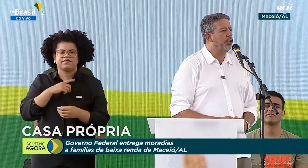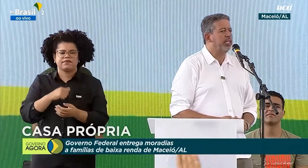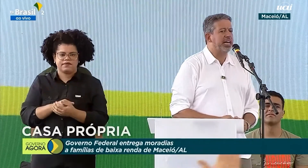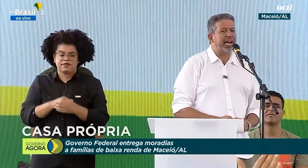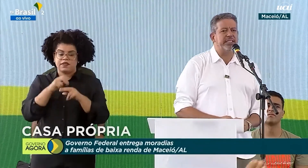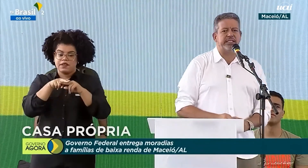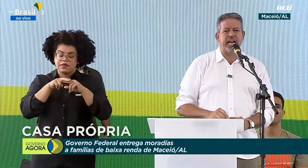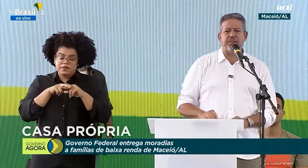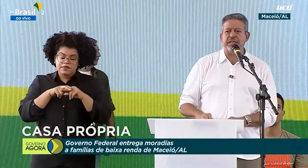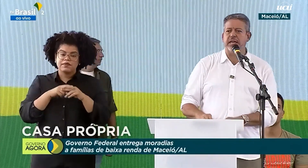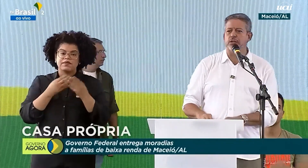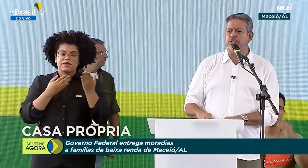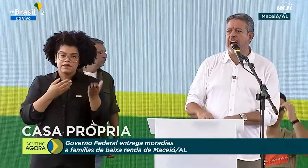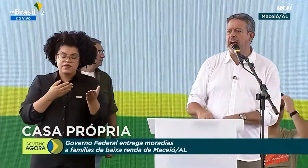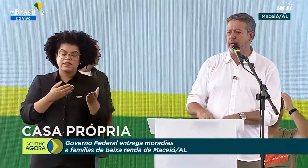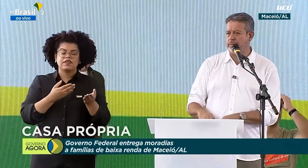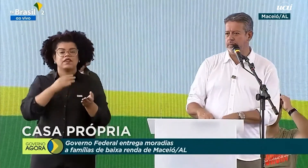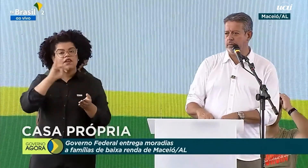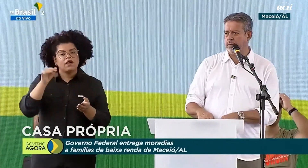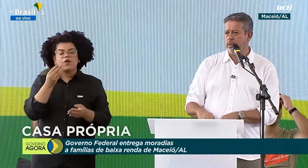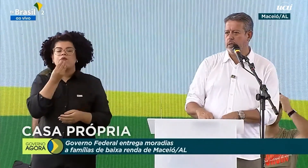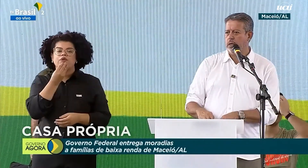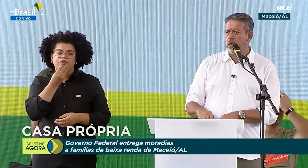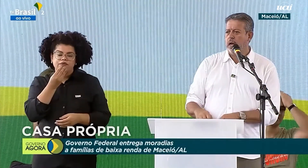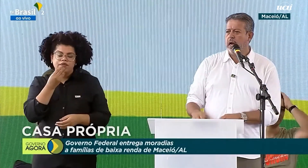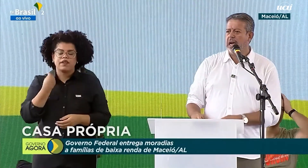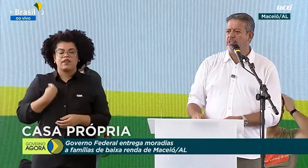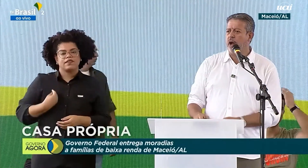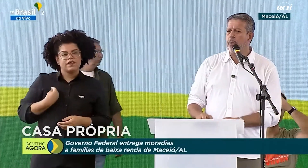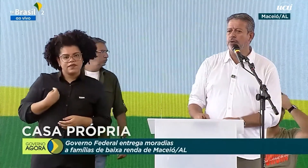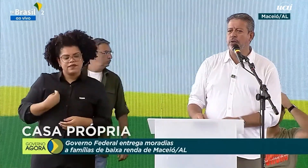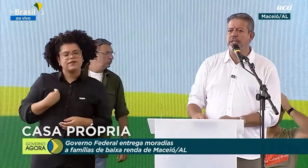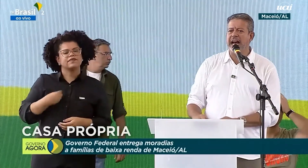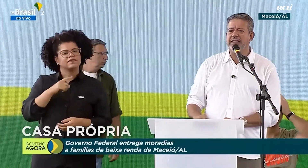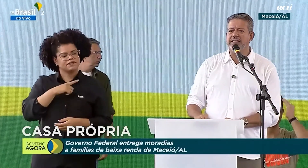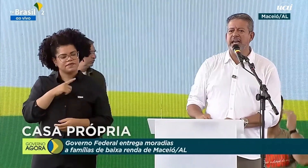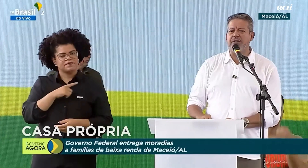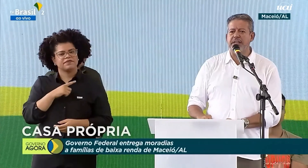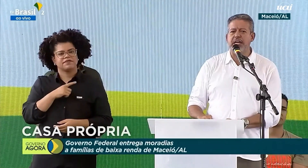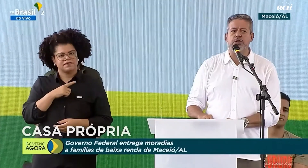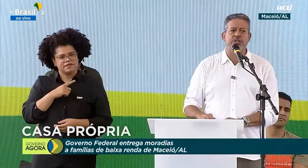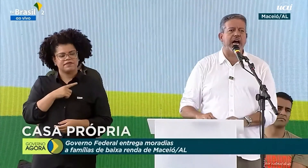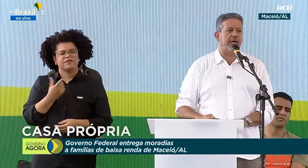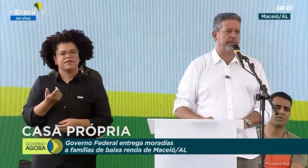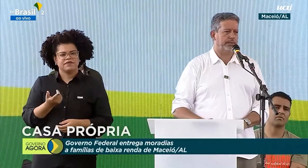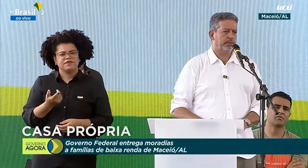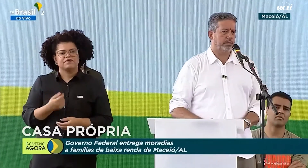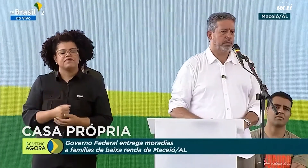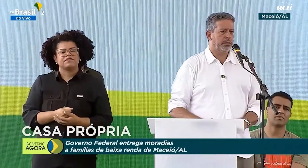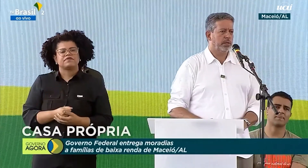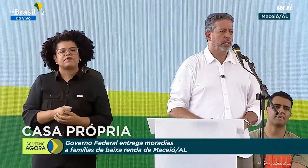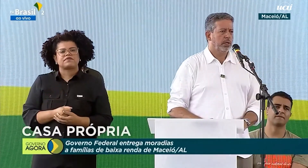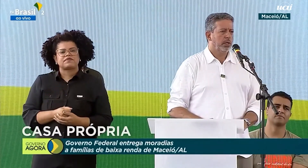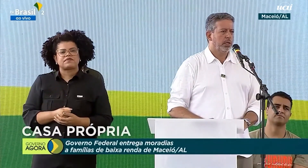As oportunidades que a vida nos dá, as oportunidades que a vida nos dá,